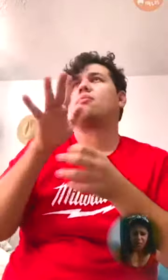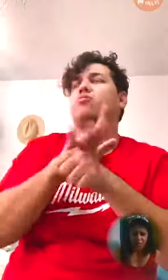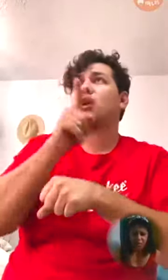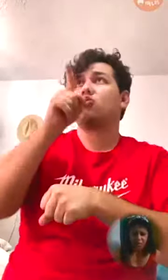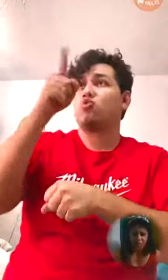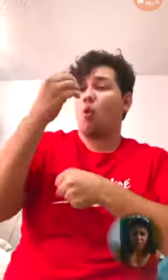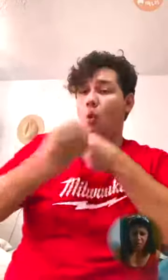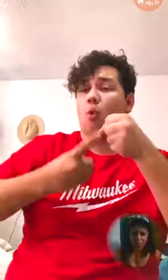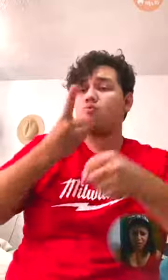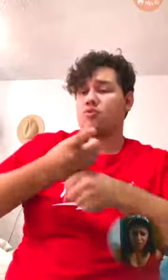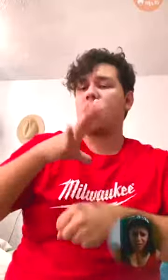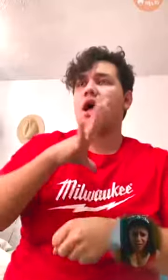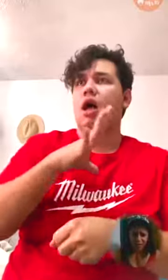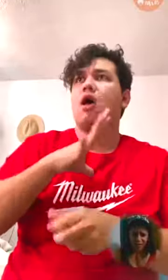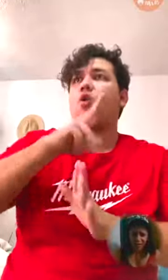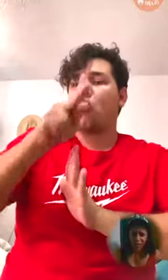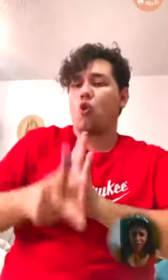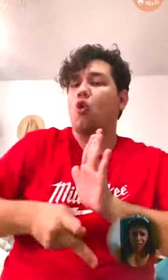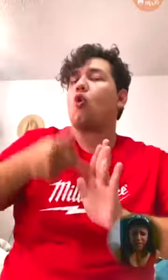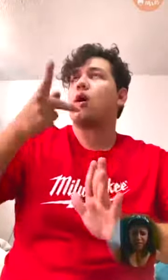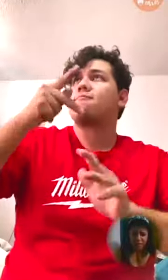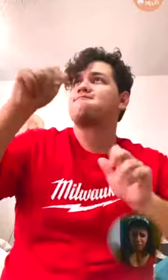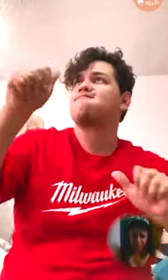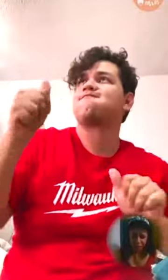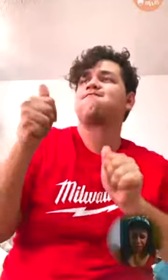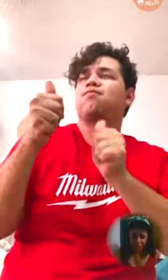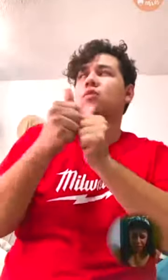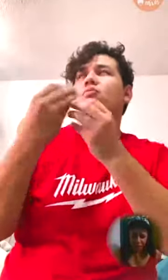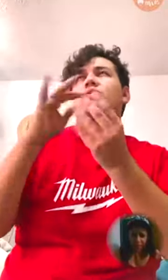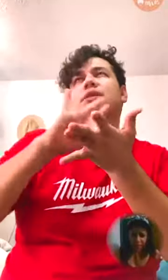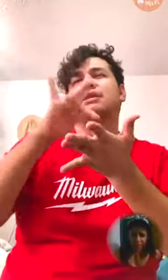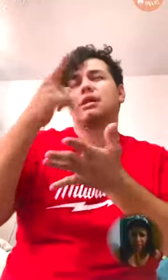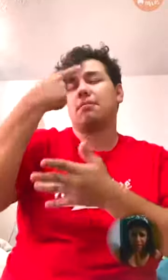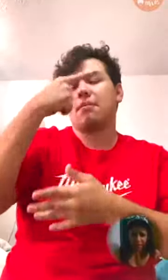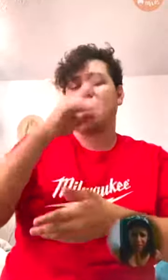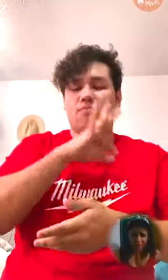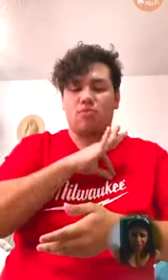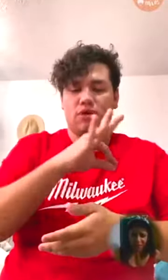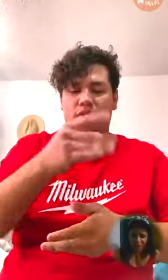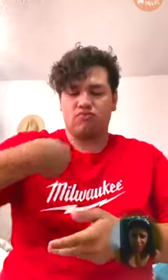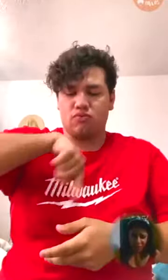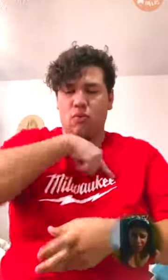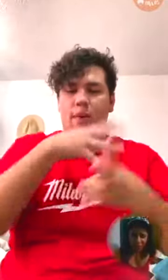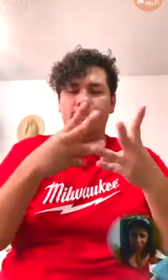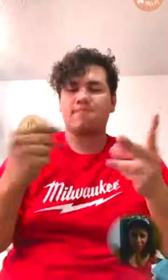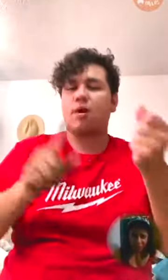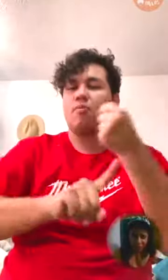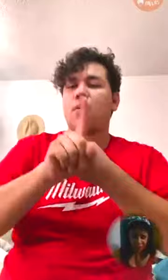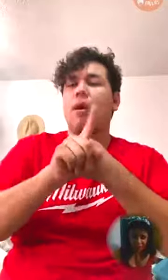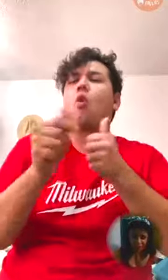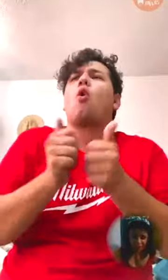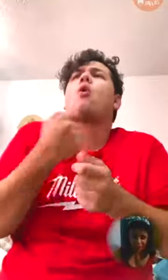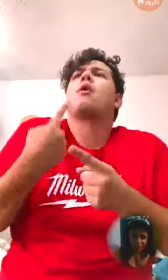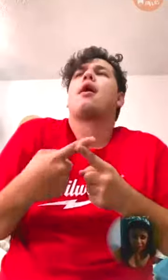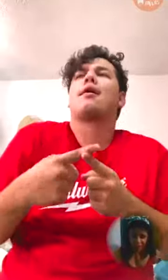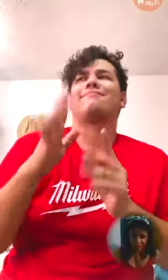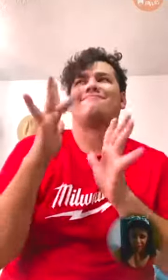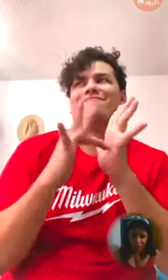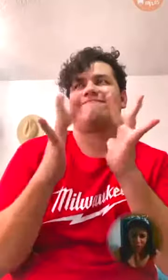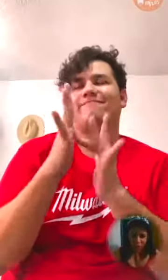porque tú nos das esa oportunidad de estar nuevamente contigo, de reconciliarnos contigo por medio de Cristo. Gracias porque